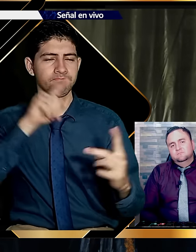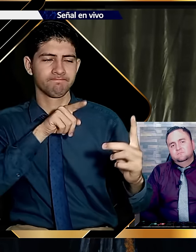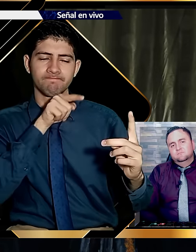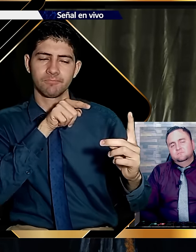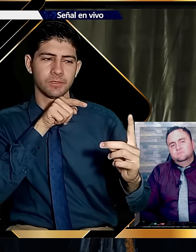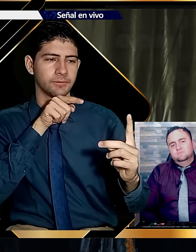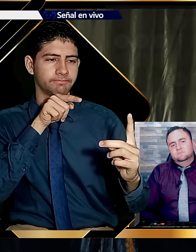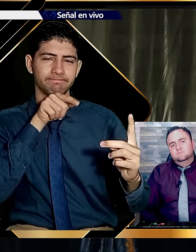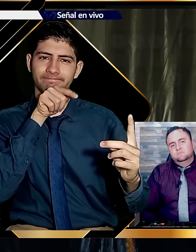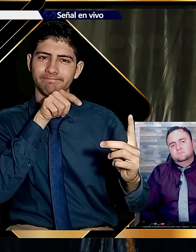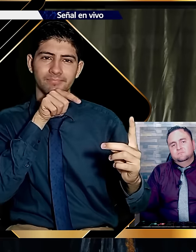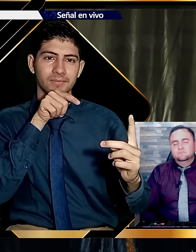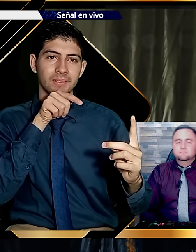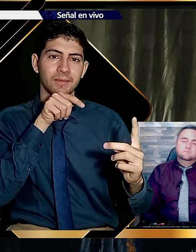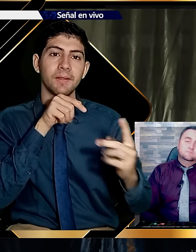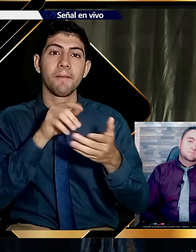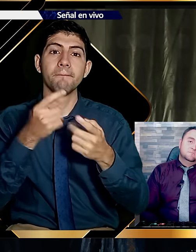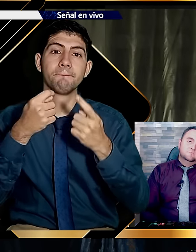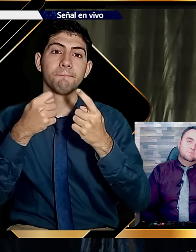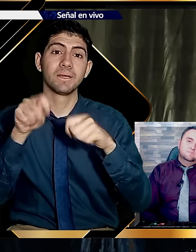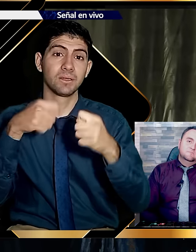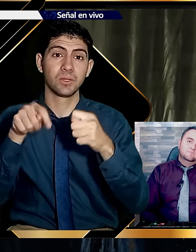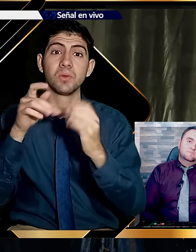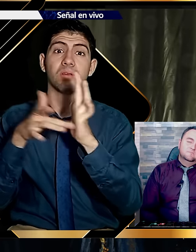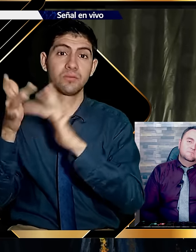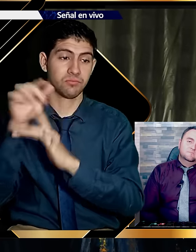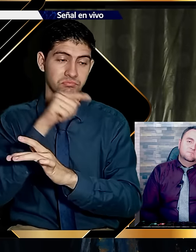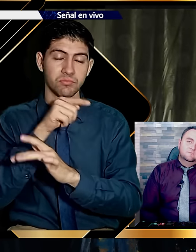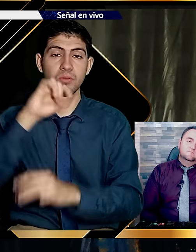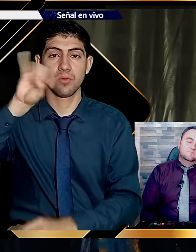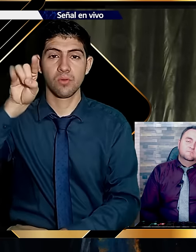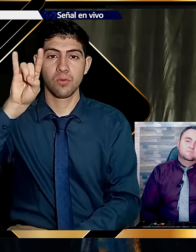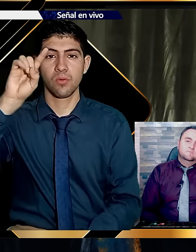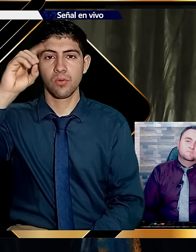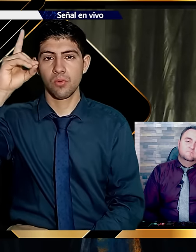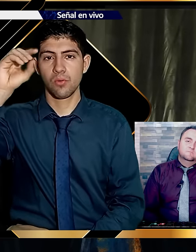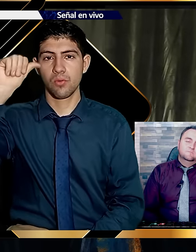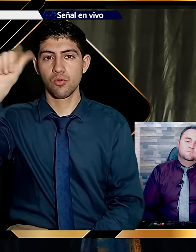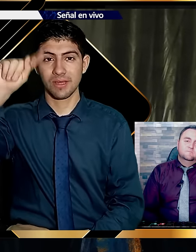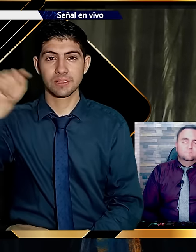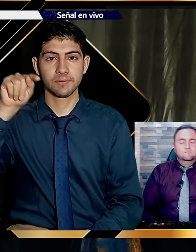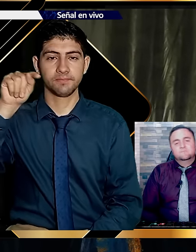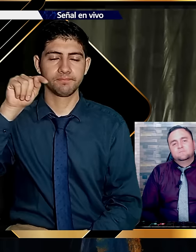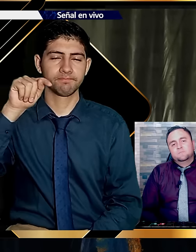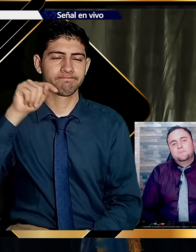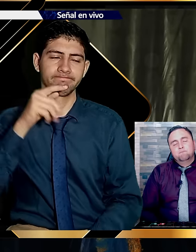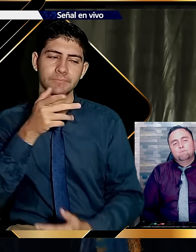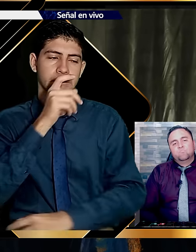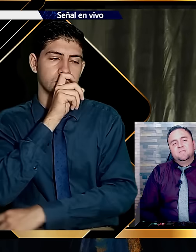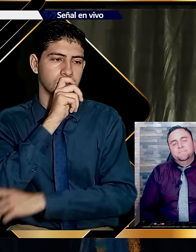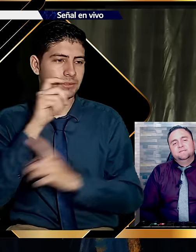No quisiera verlo en esa lista. Ni a usted. Y que ninguno de nosotros. Estemos en la lista. Cuando leí su historia.